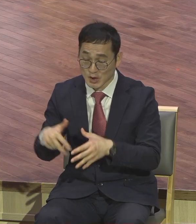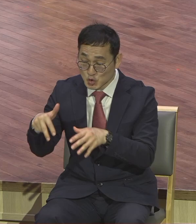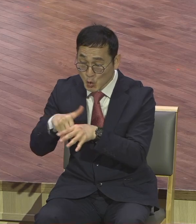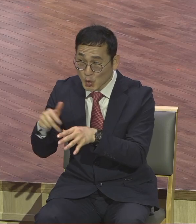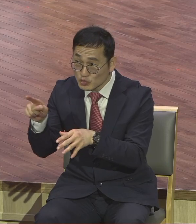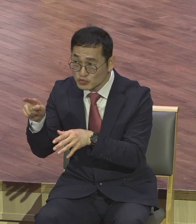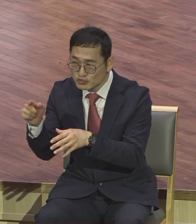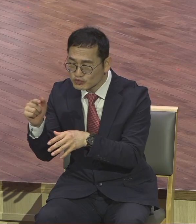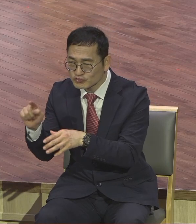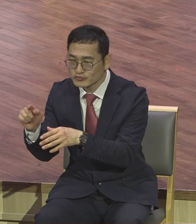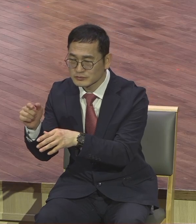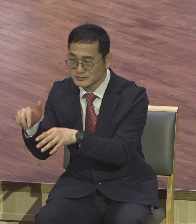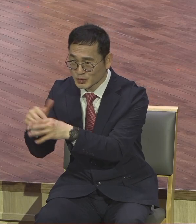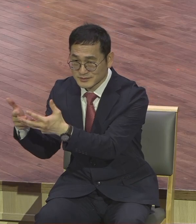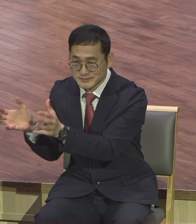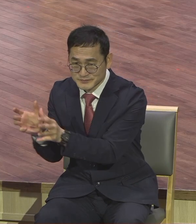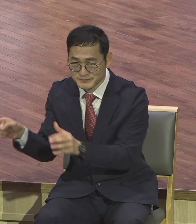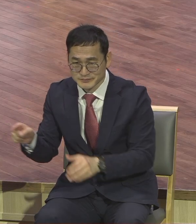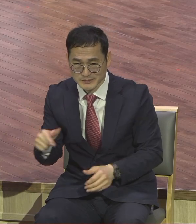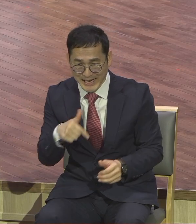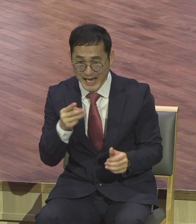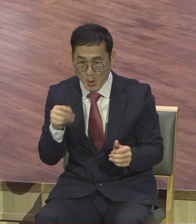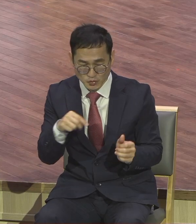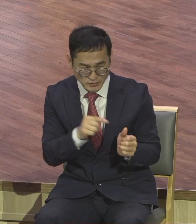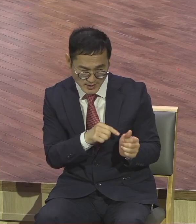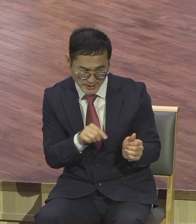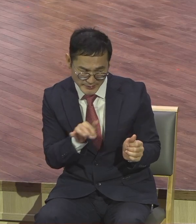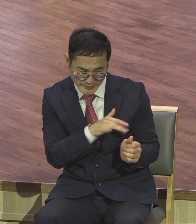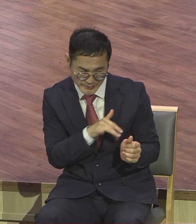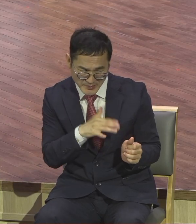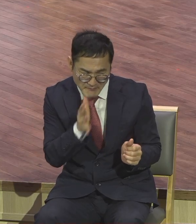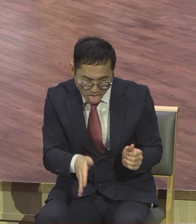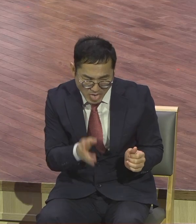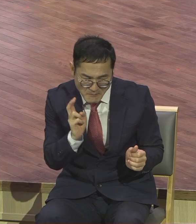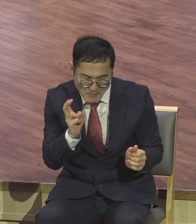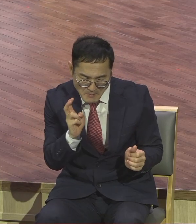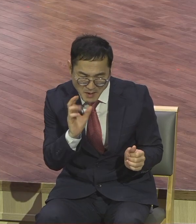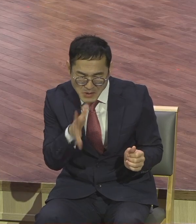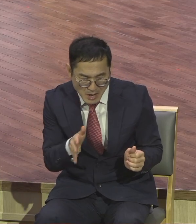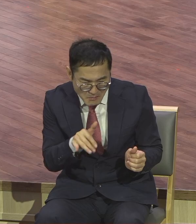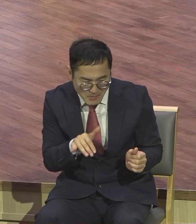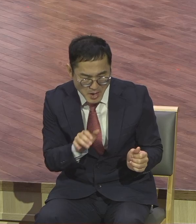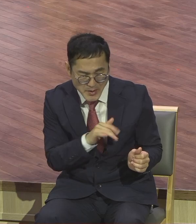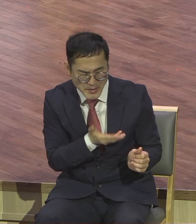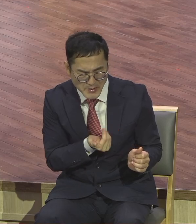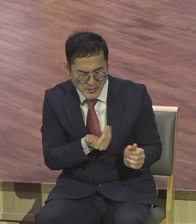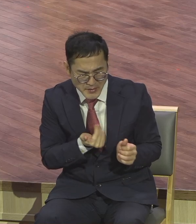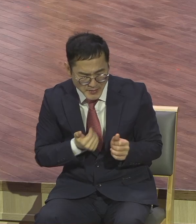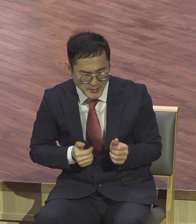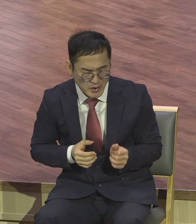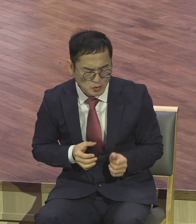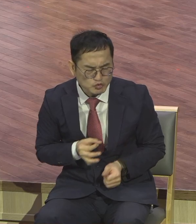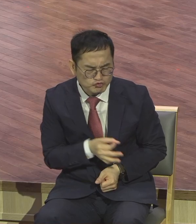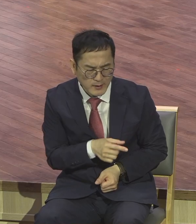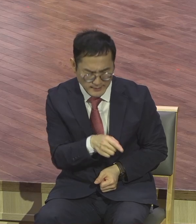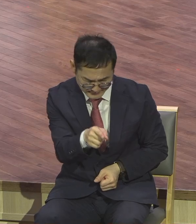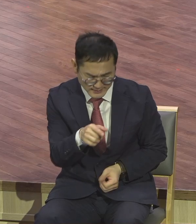가른유다가 가른유다가 가능성이 많단 말이에요. 눈비를 보니까 그래가지고 이 사람을 접근해가지고 내 은삼십을